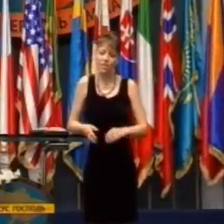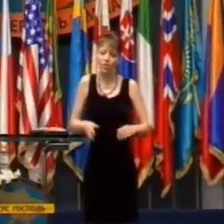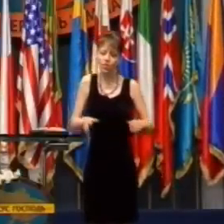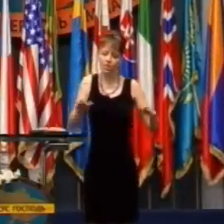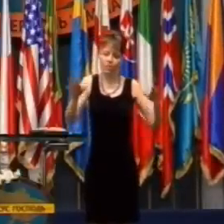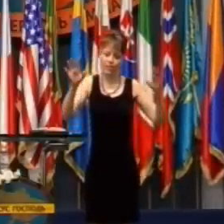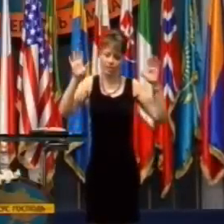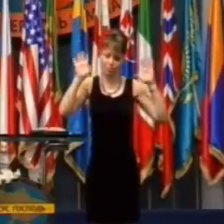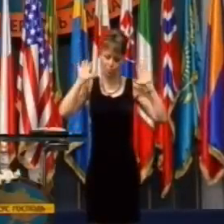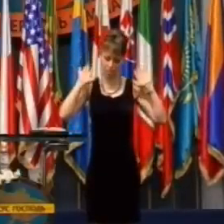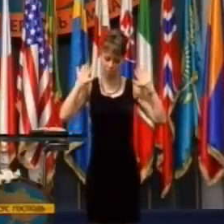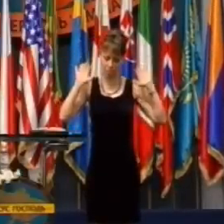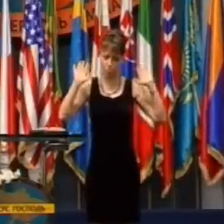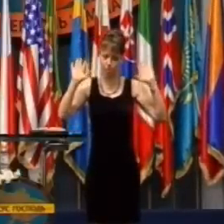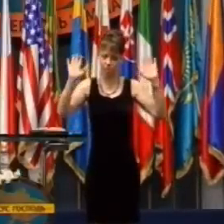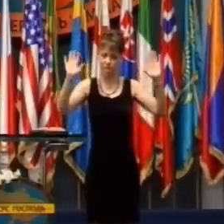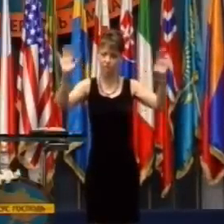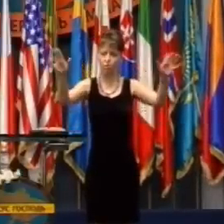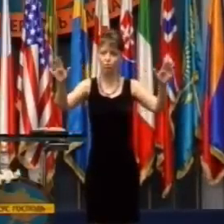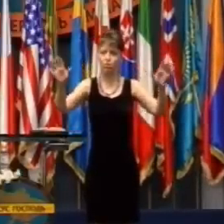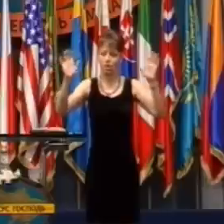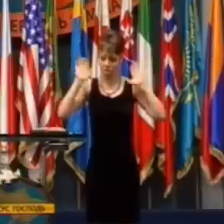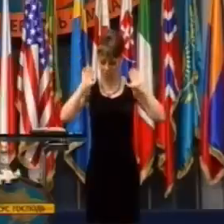že bude vysielaná cez internet,